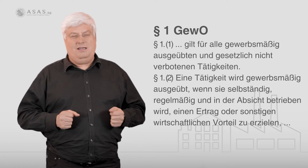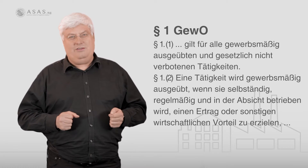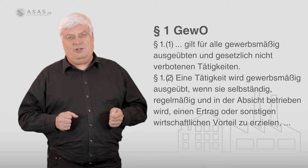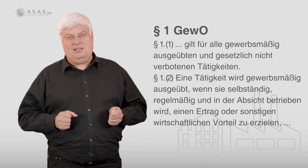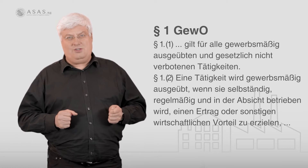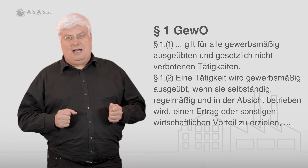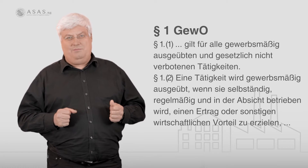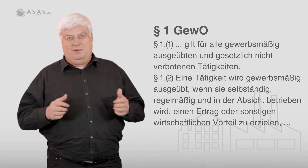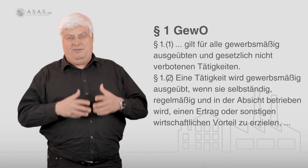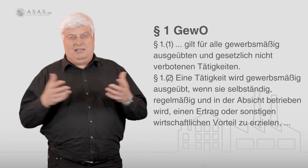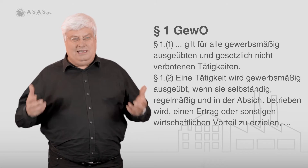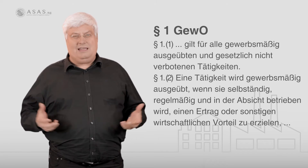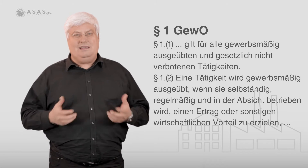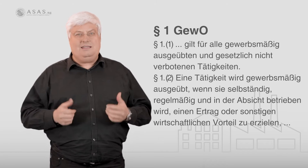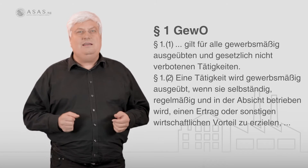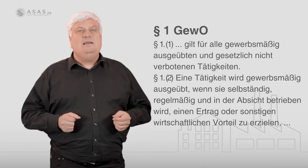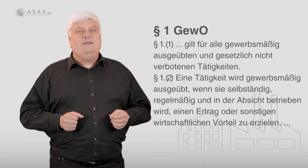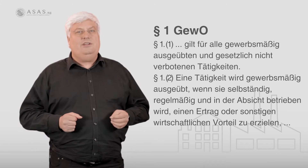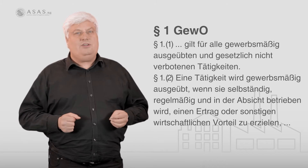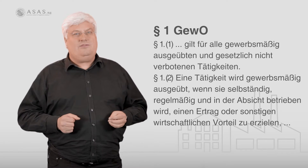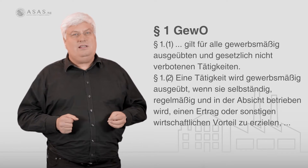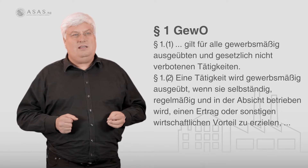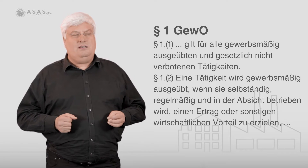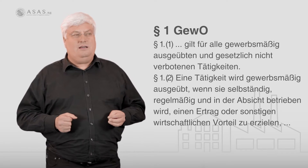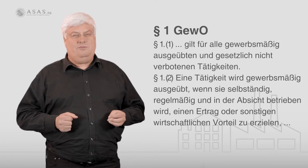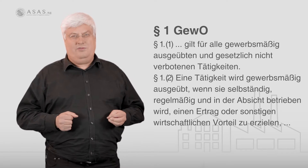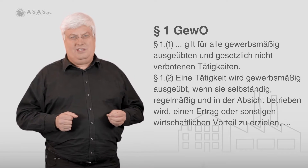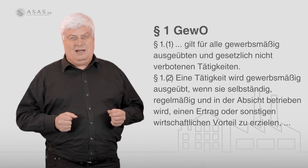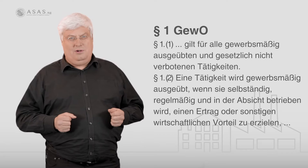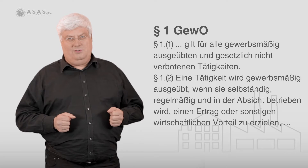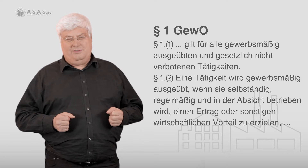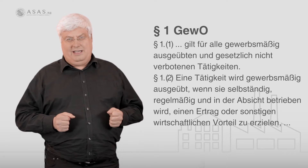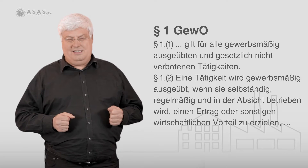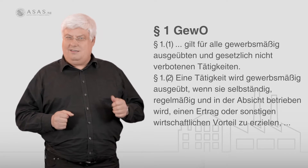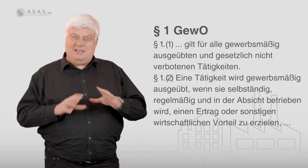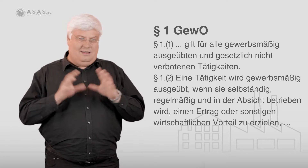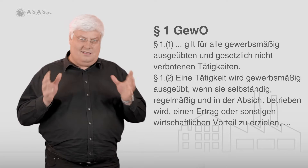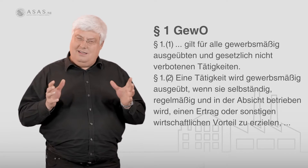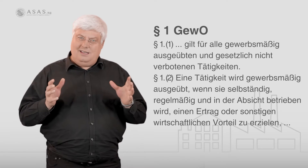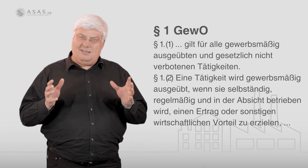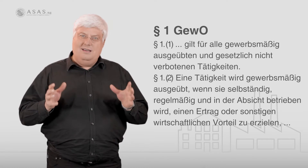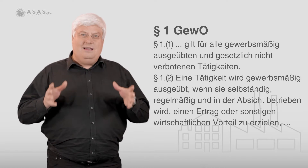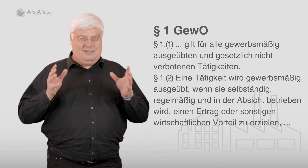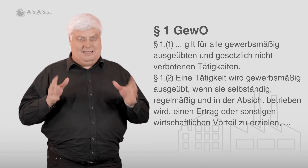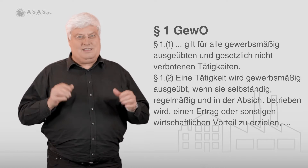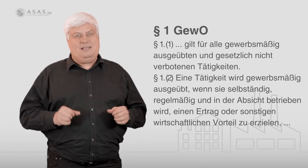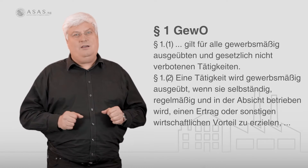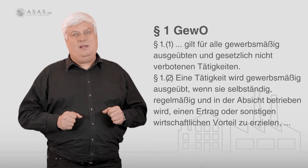einen Vorteil zu haben, aber in Wirklichkeit nicht wirtschaftlich profitabel unterwegs sind. Das ändert nichts. Es handelt sich hier um eine